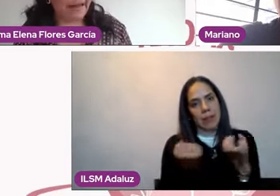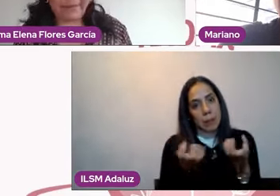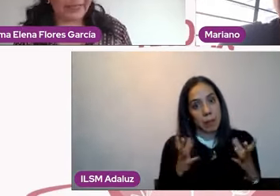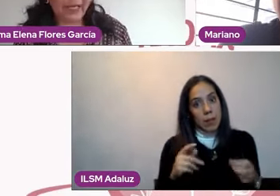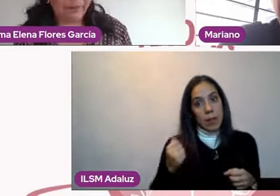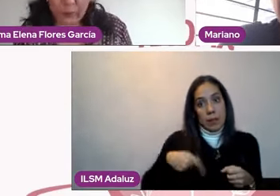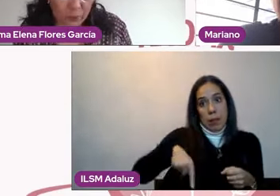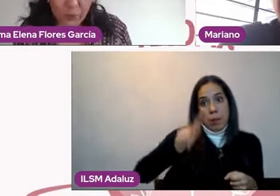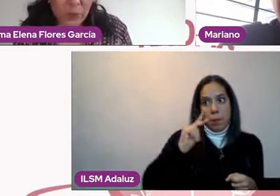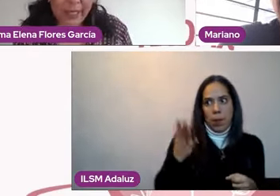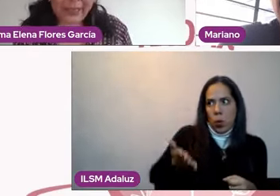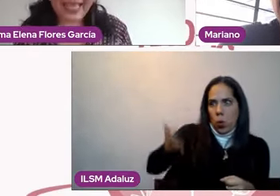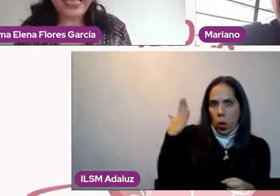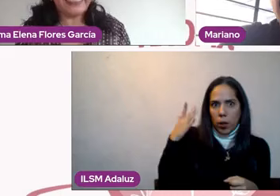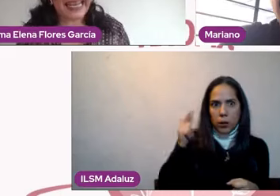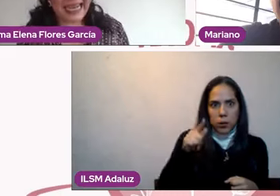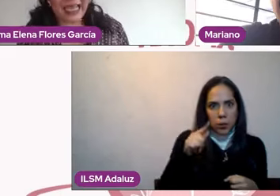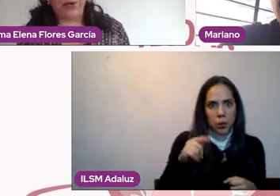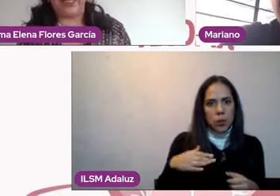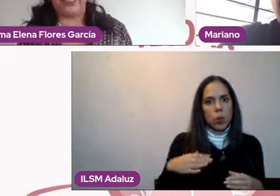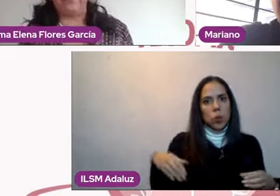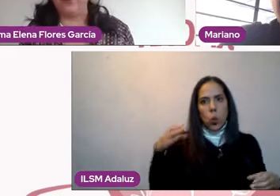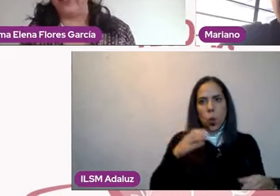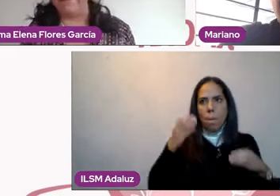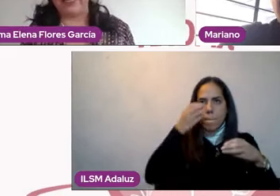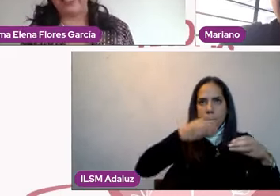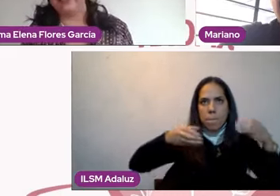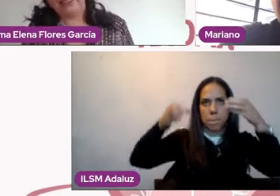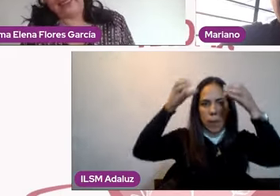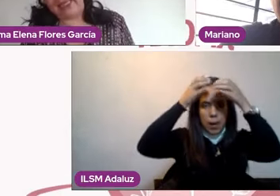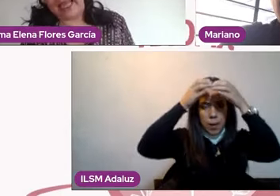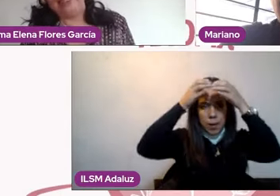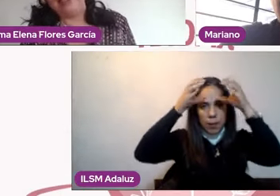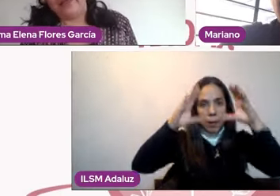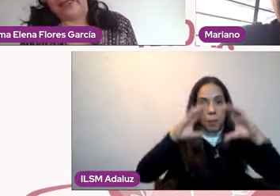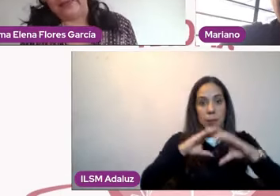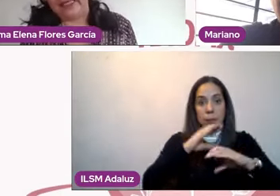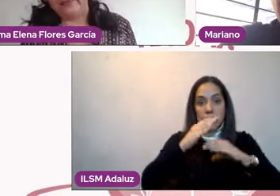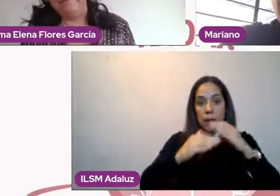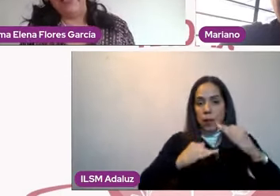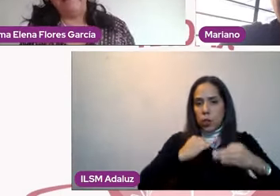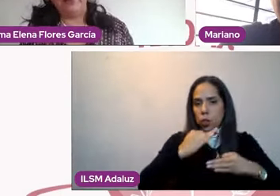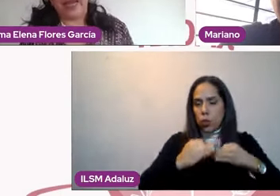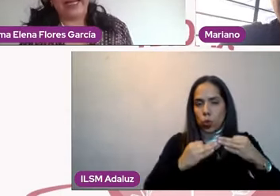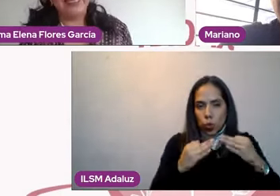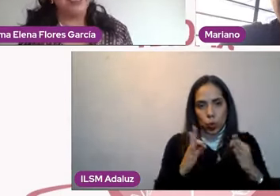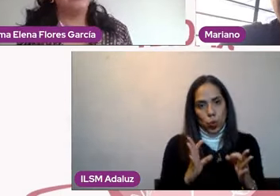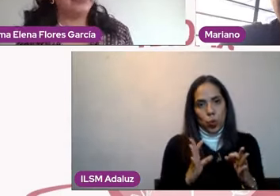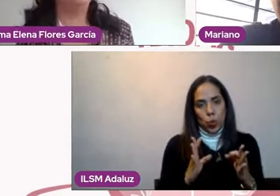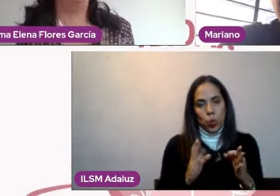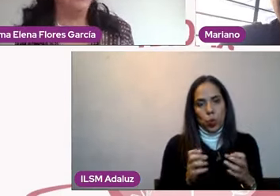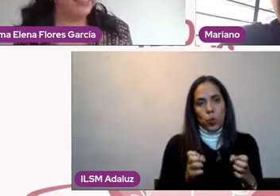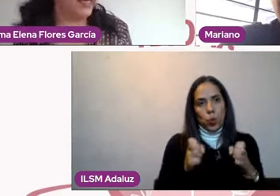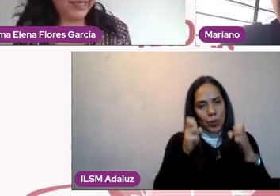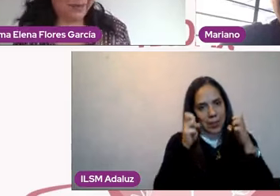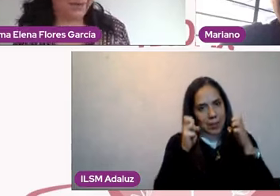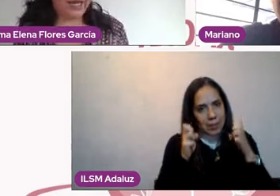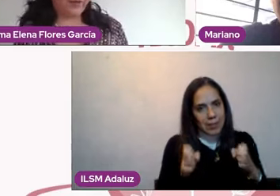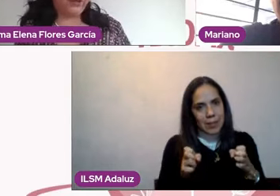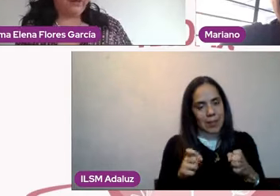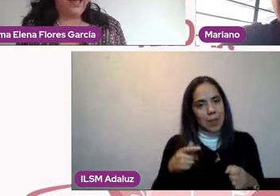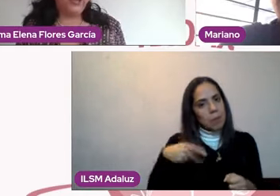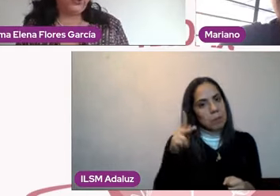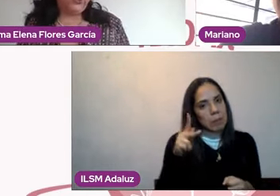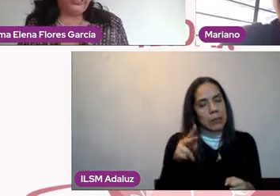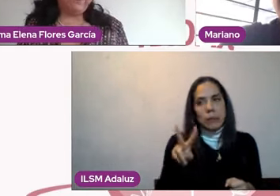para empezar, pues muy coherente. Creo que el camino que marcas es el deber ser, pero la realidad es que no es así,